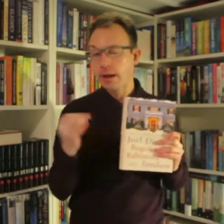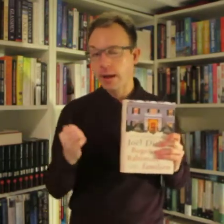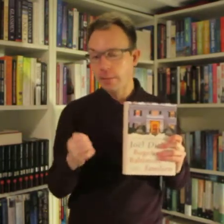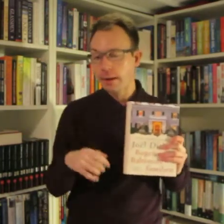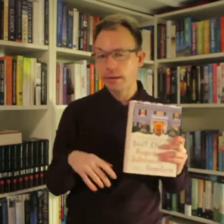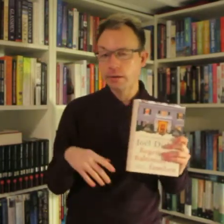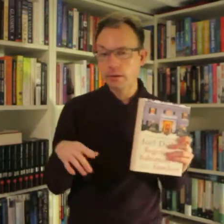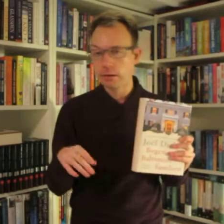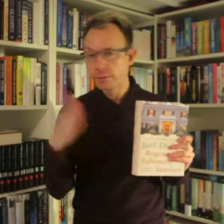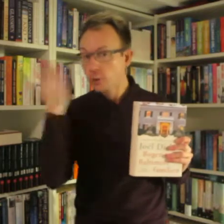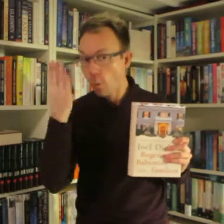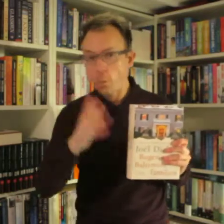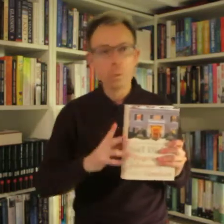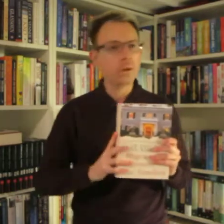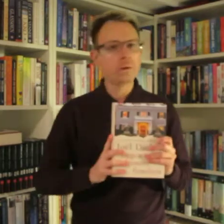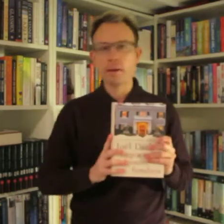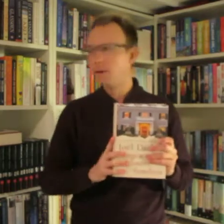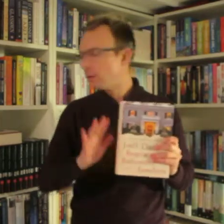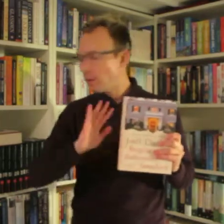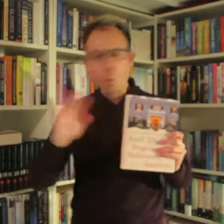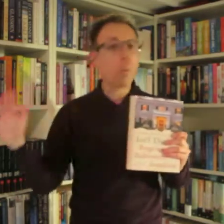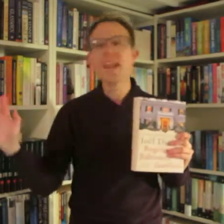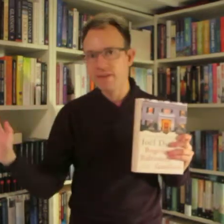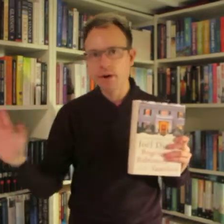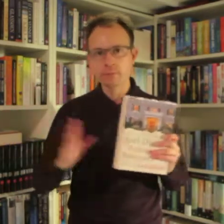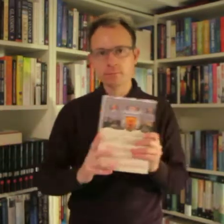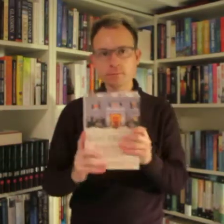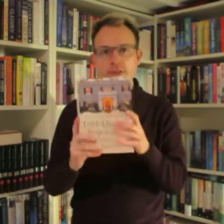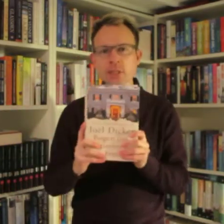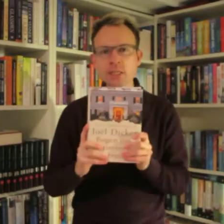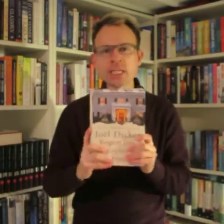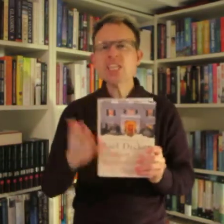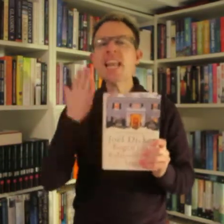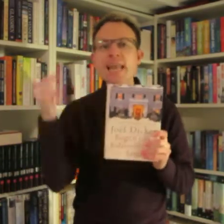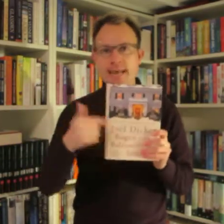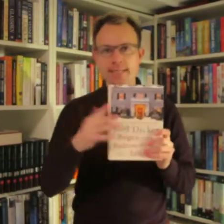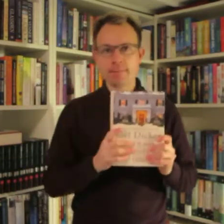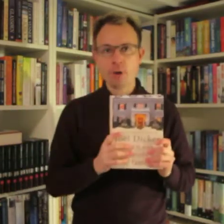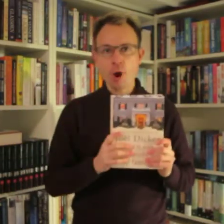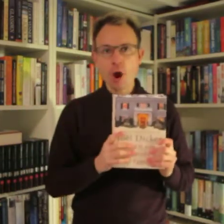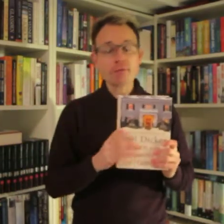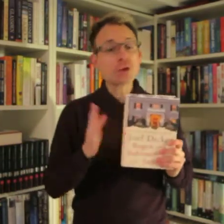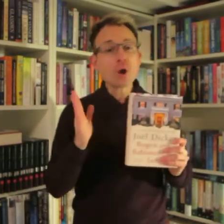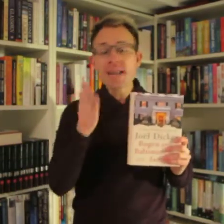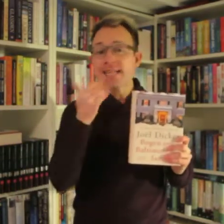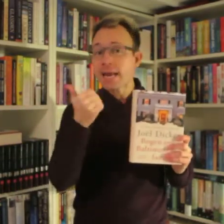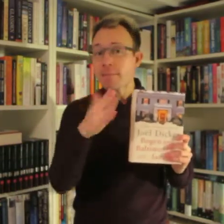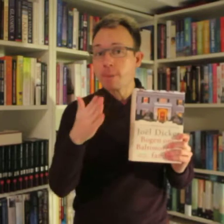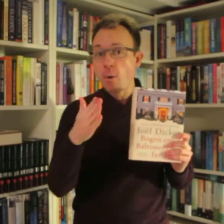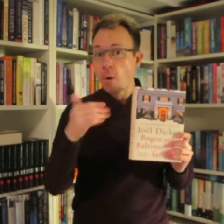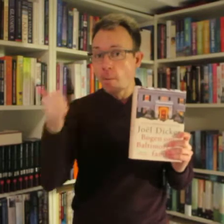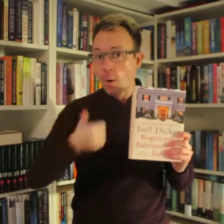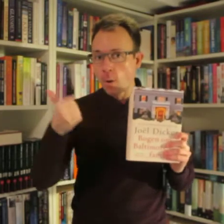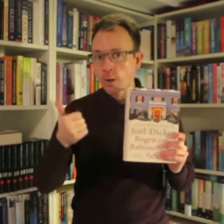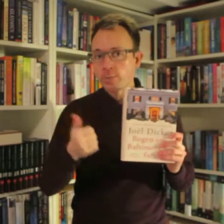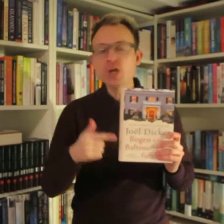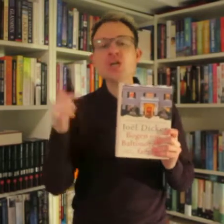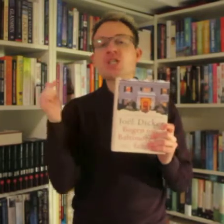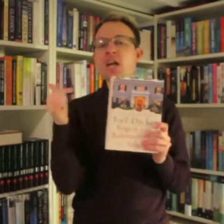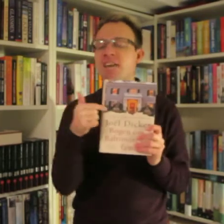arbejde. Eller fra skolen. Eller whatever. Læs den. Og hvis du kun læser en bog om året. Så er det